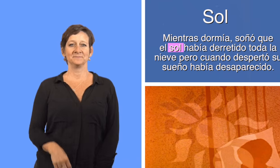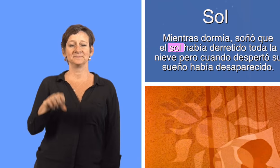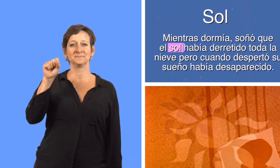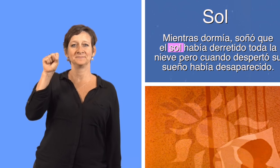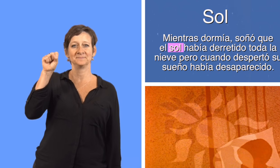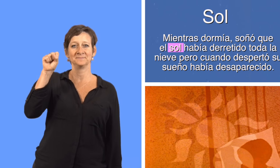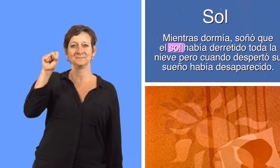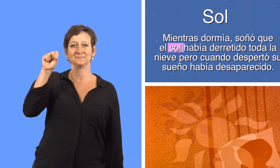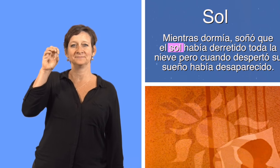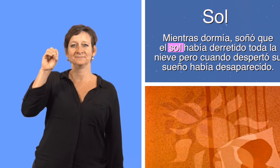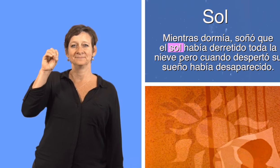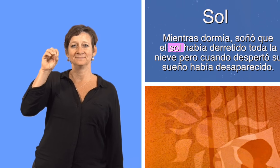sol